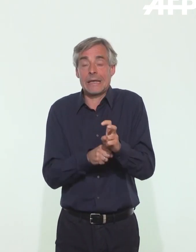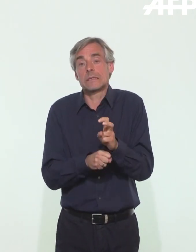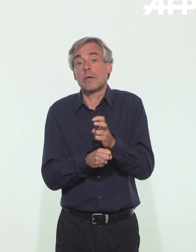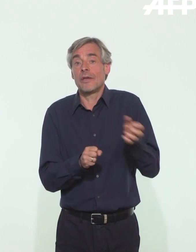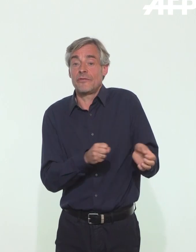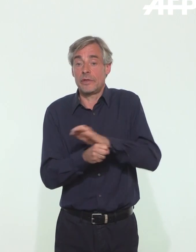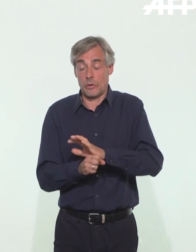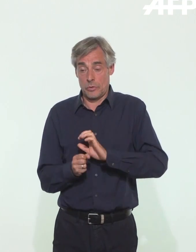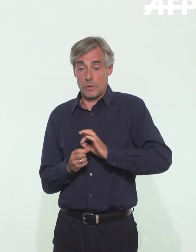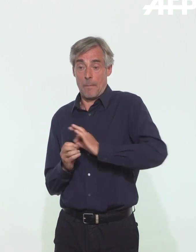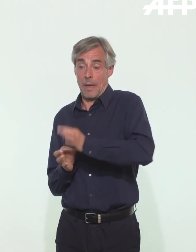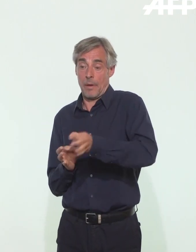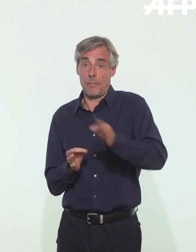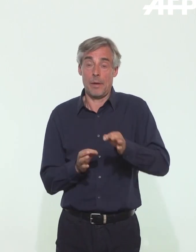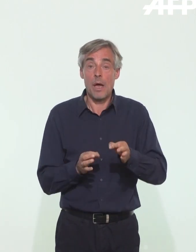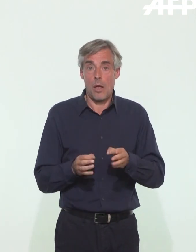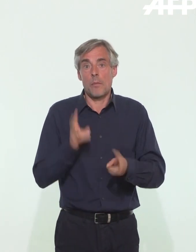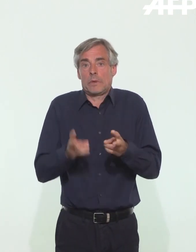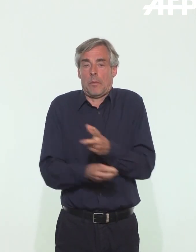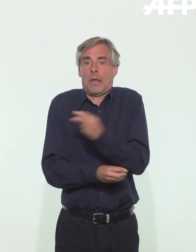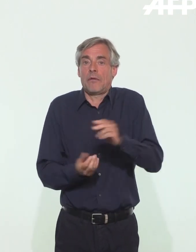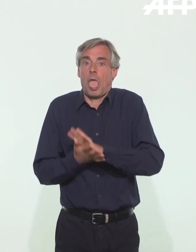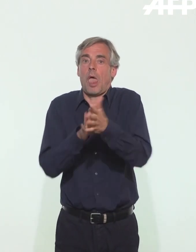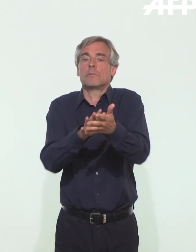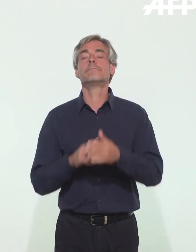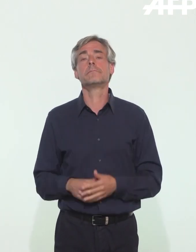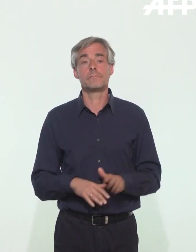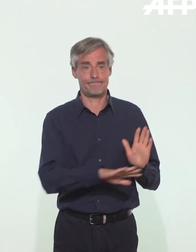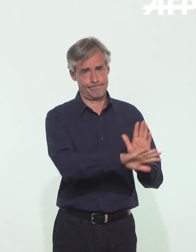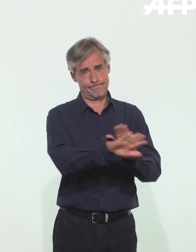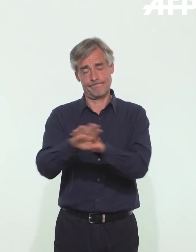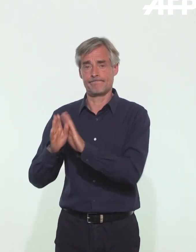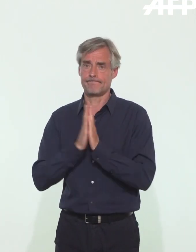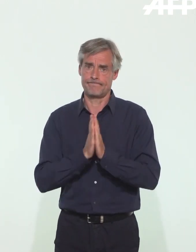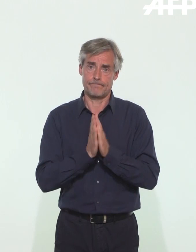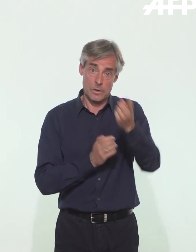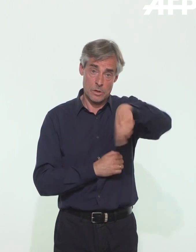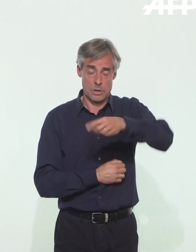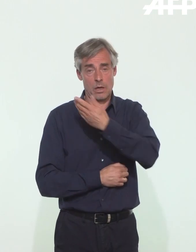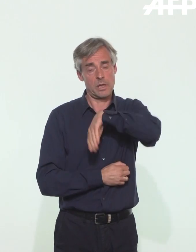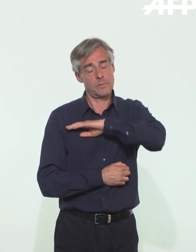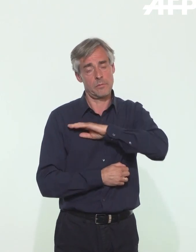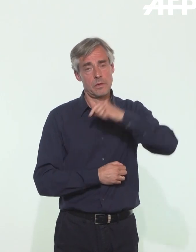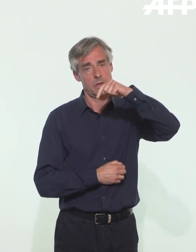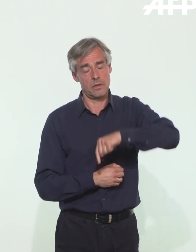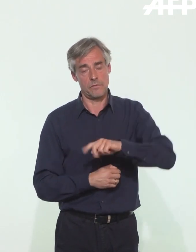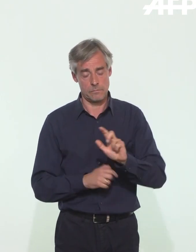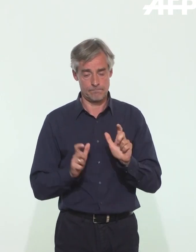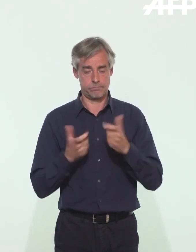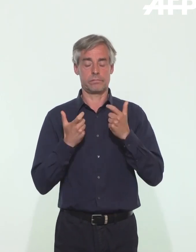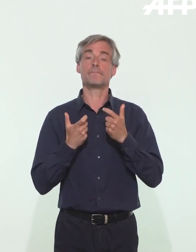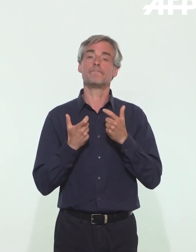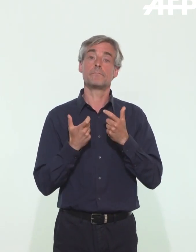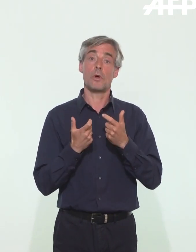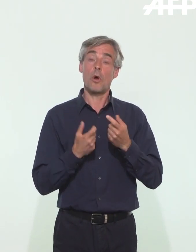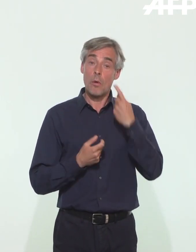éventuellement de développer une forme grave. J'en appelle donc à la responsabilité de chacun. Pour